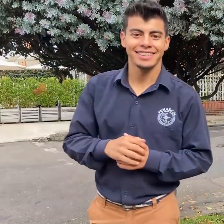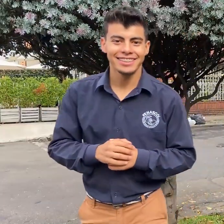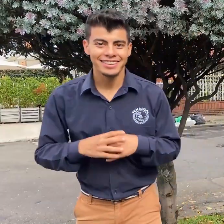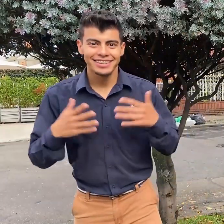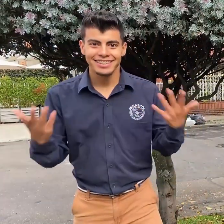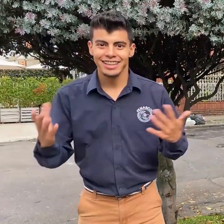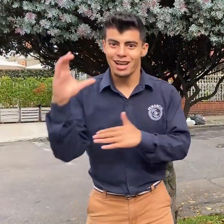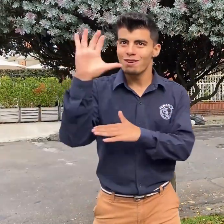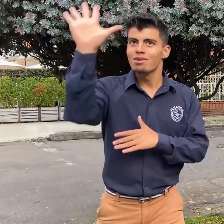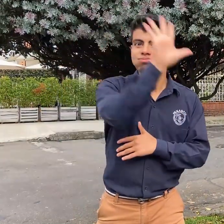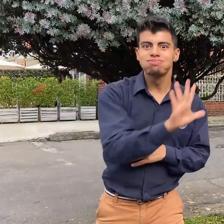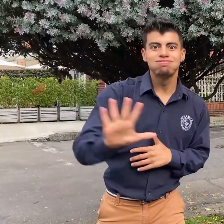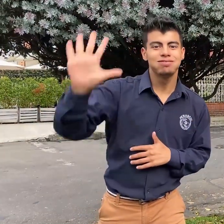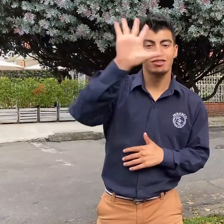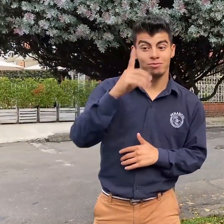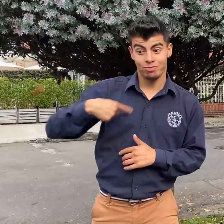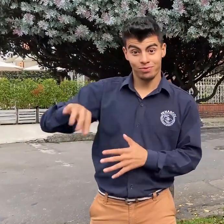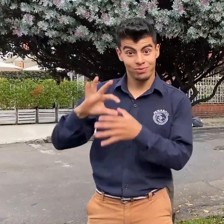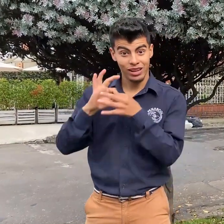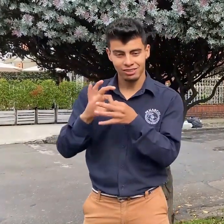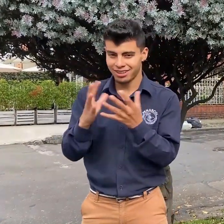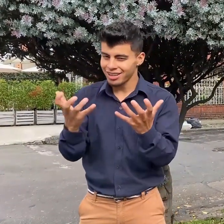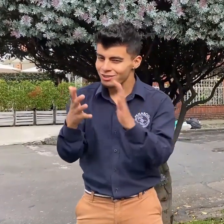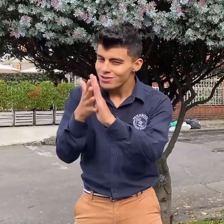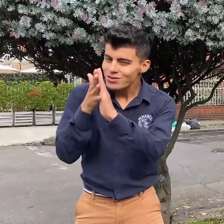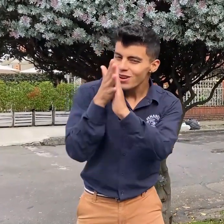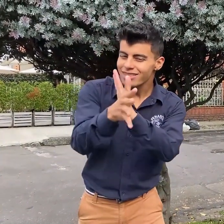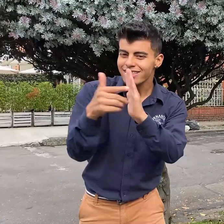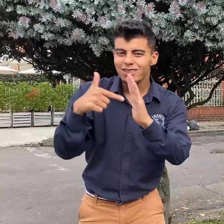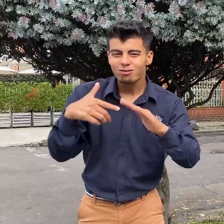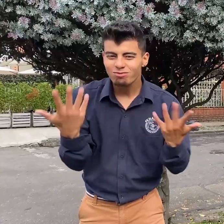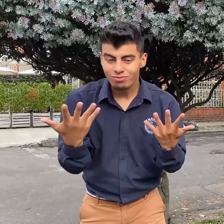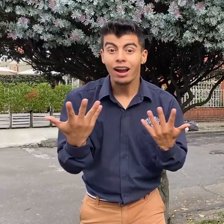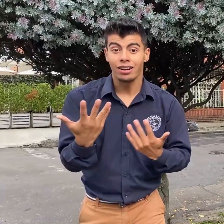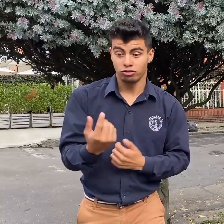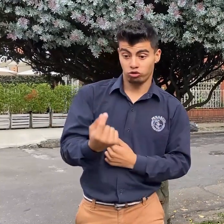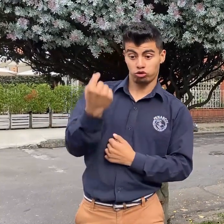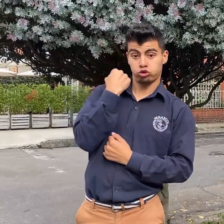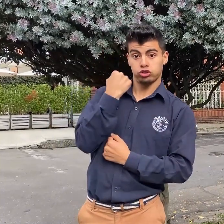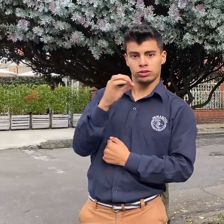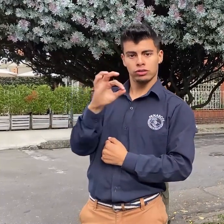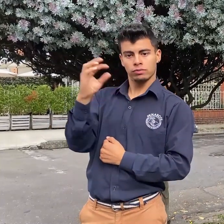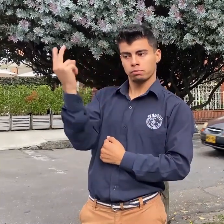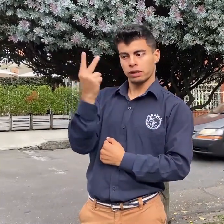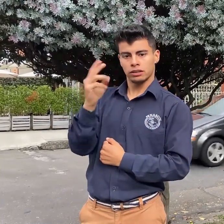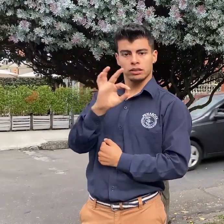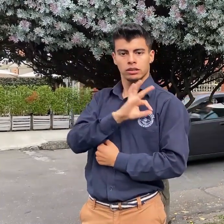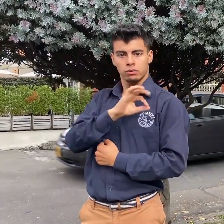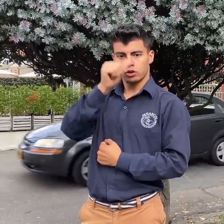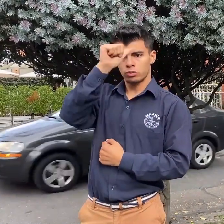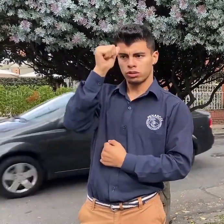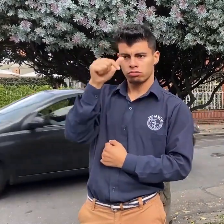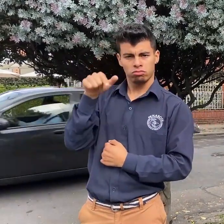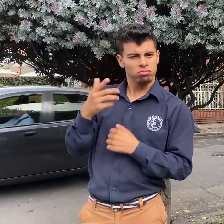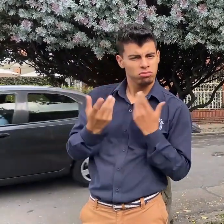¡Ey, Colombia! FENASCOL quiere contarles sobre lo que se llevó a cabo el viernes, sábado y domingo pasado, ¿saben?